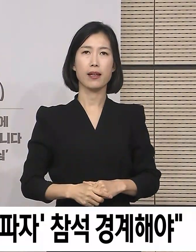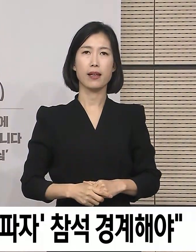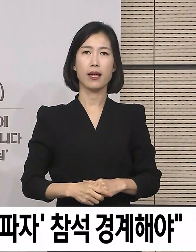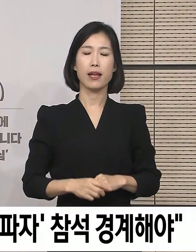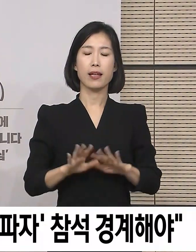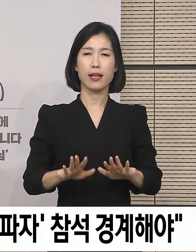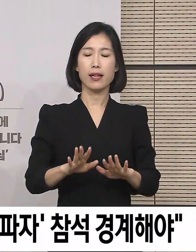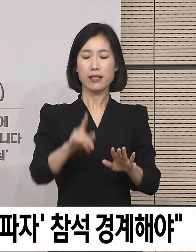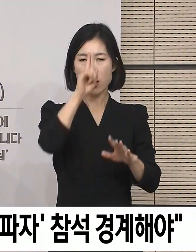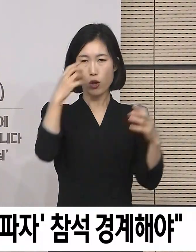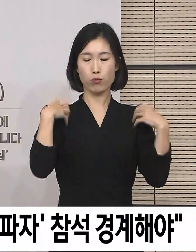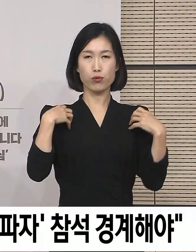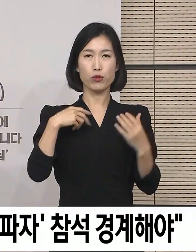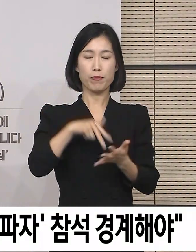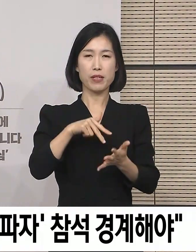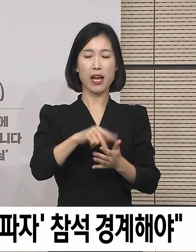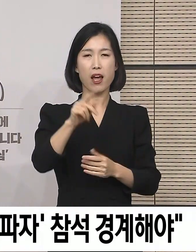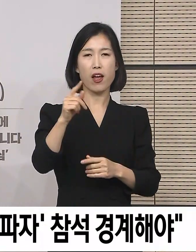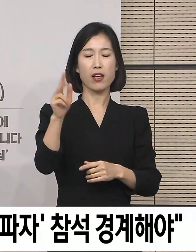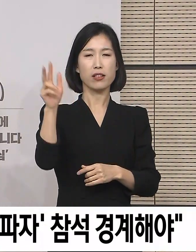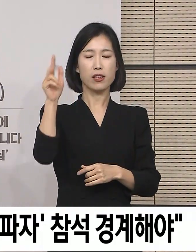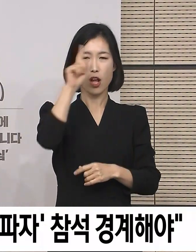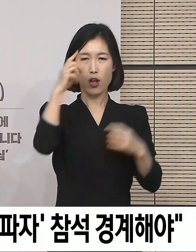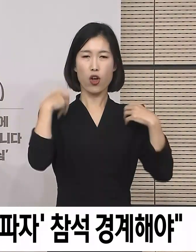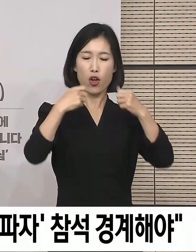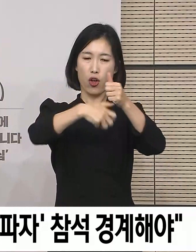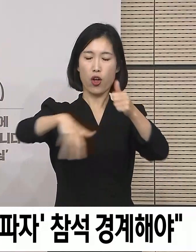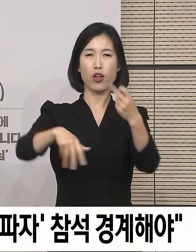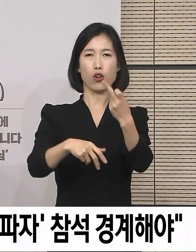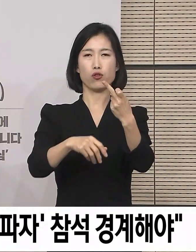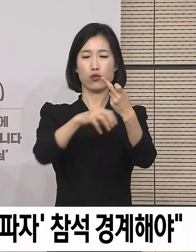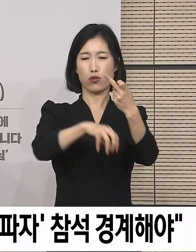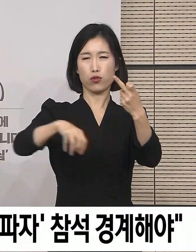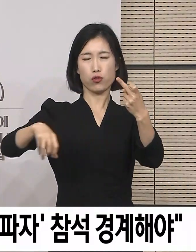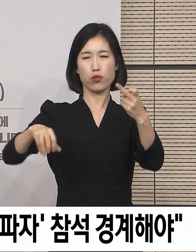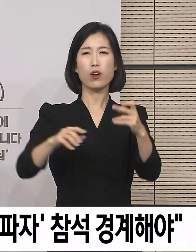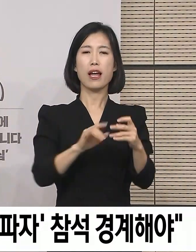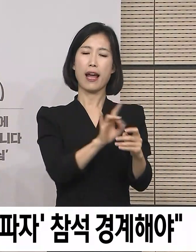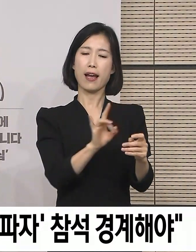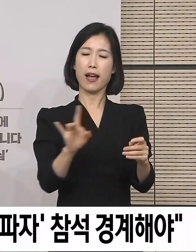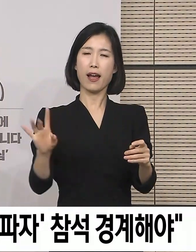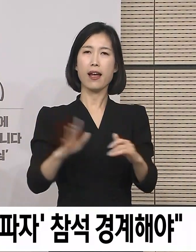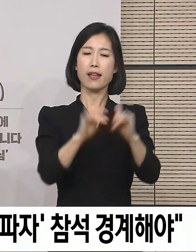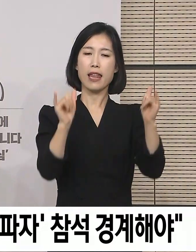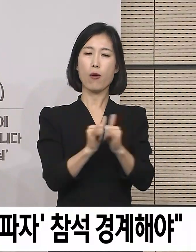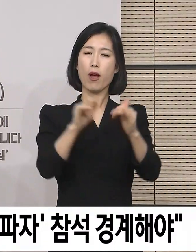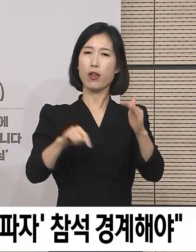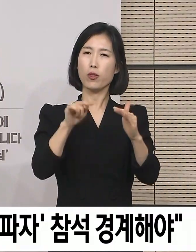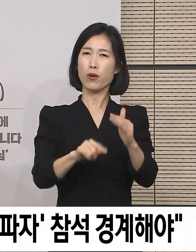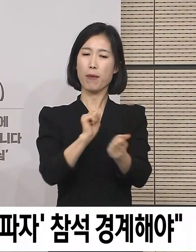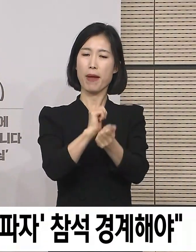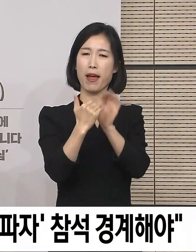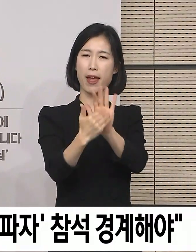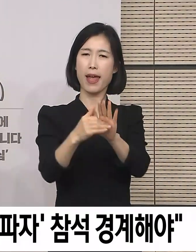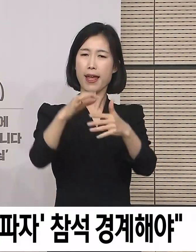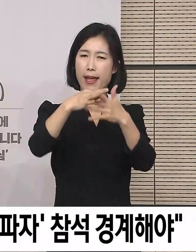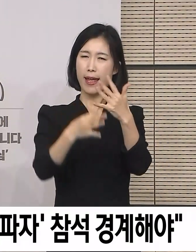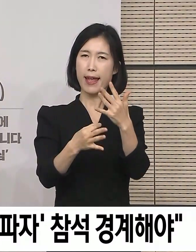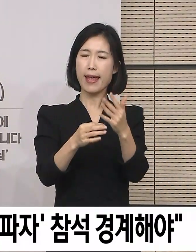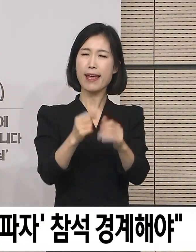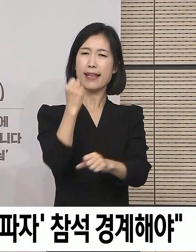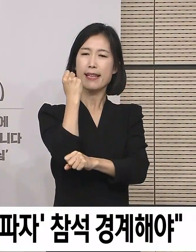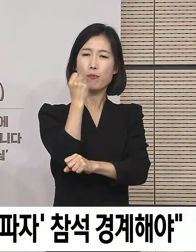정부는 어제 12개 부처별로 31개 분야에 대한 생활 속 그리두기 집단 방역 세부 지침 조안을